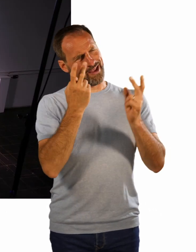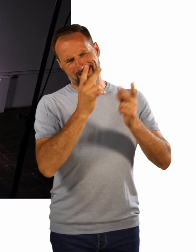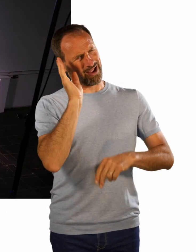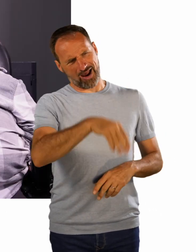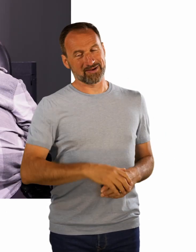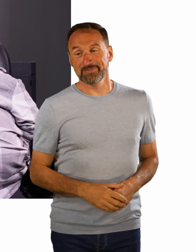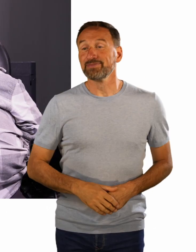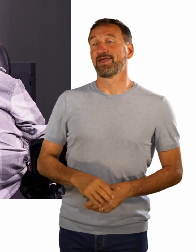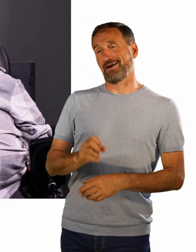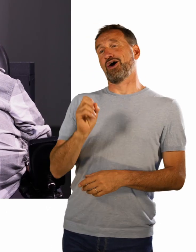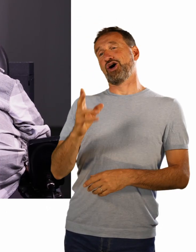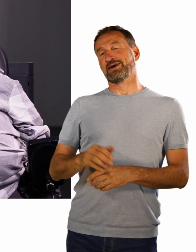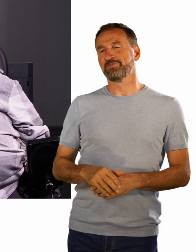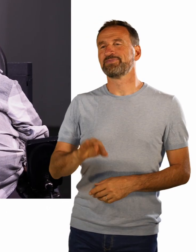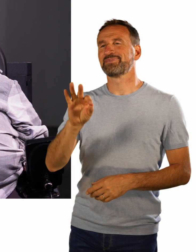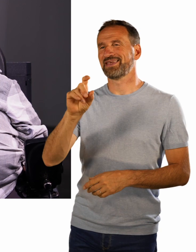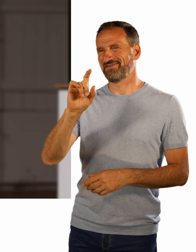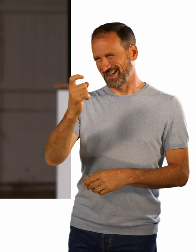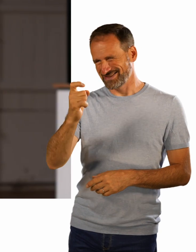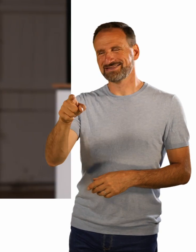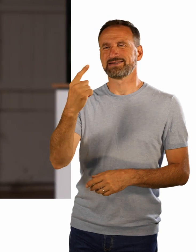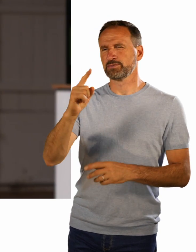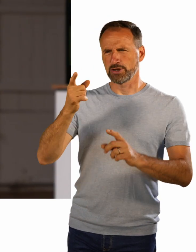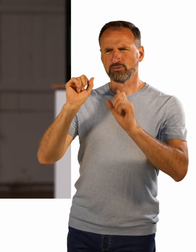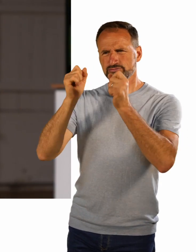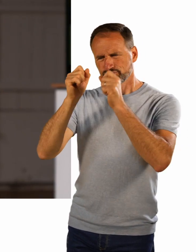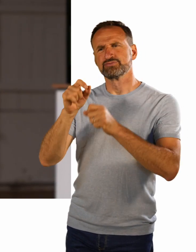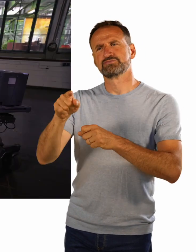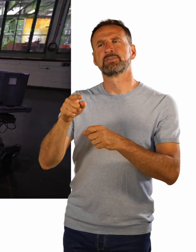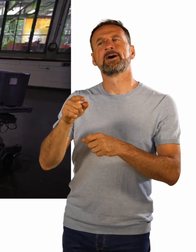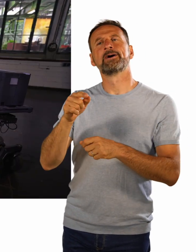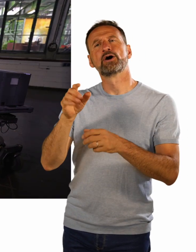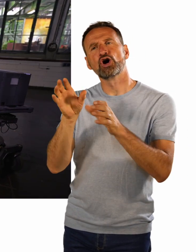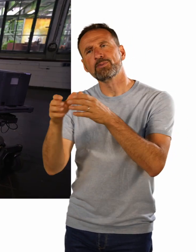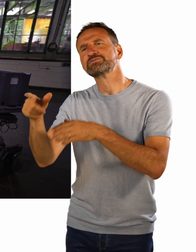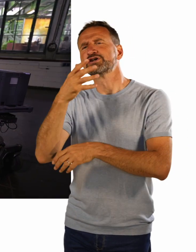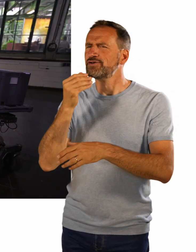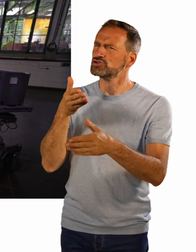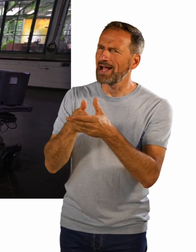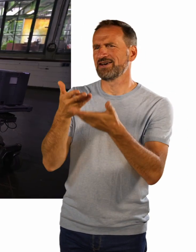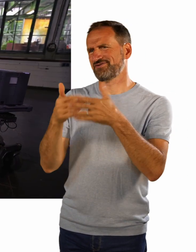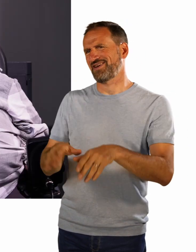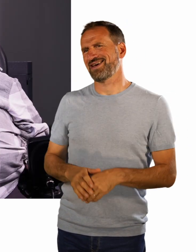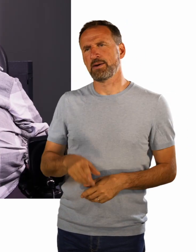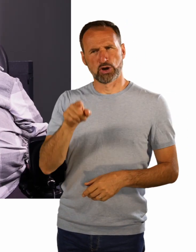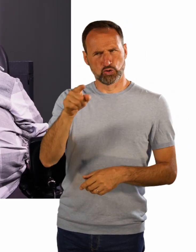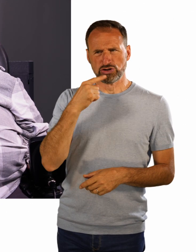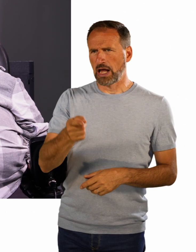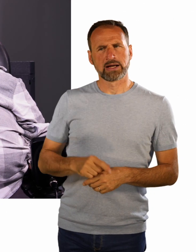Bereich Clubs barrierefrei machen. Du hingegen hast gesagt, dass du es nicht mehr hören kannst, wenn jemand zu dir sagt, dass du es total bewunderst,